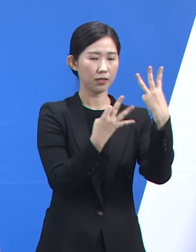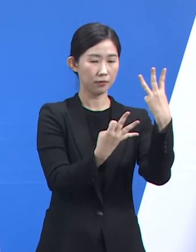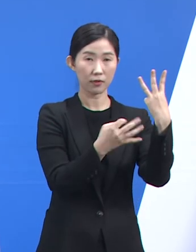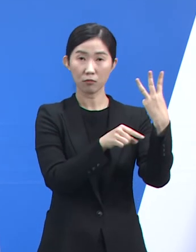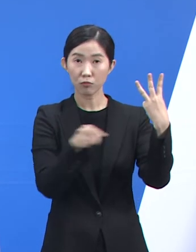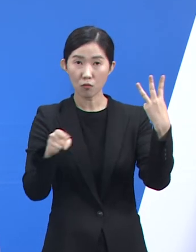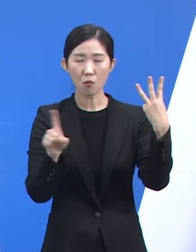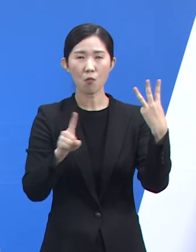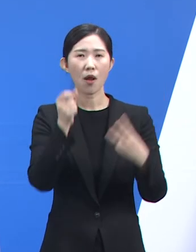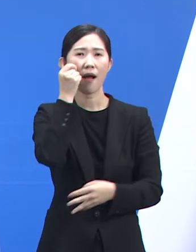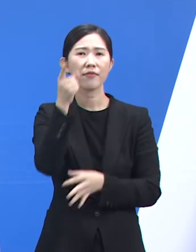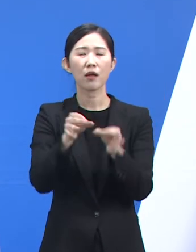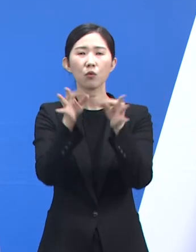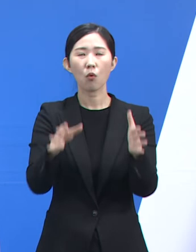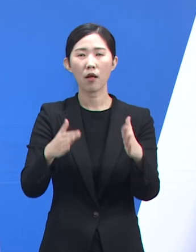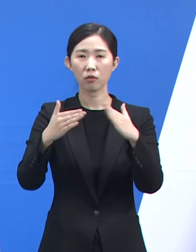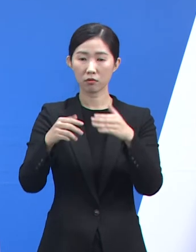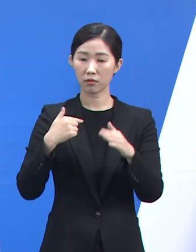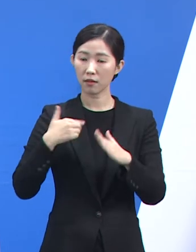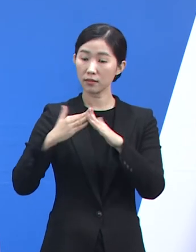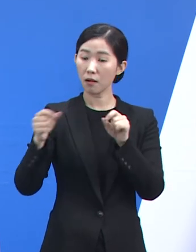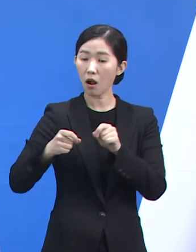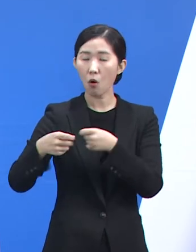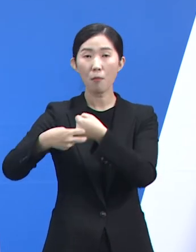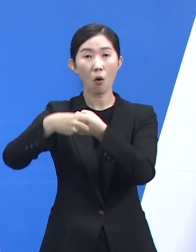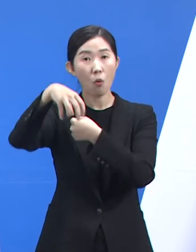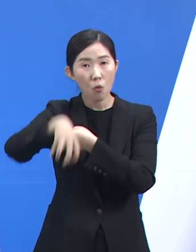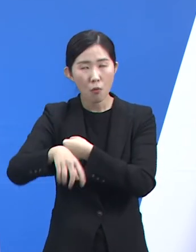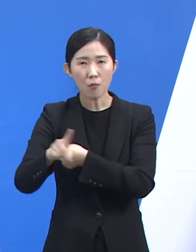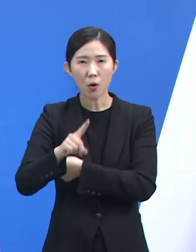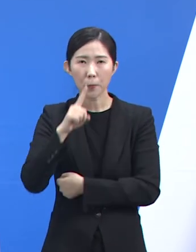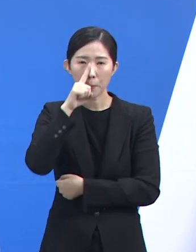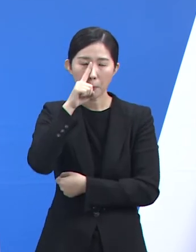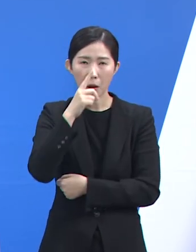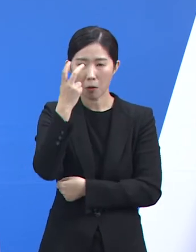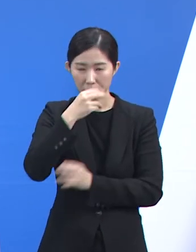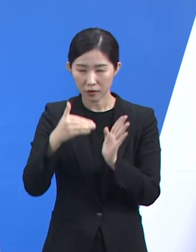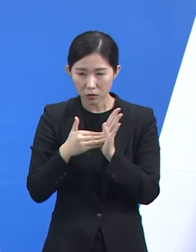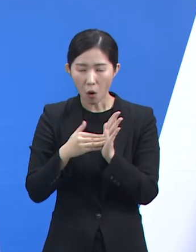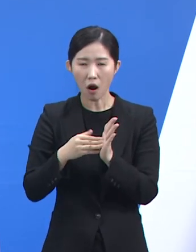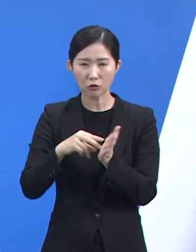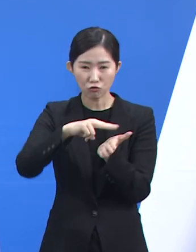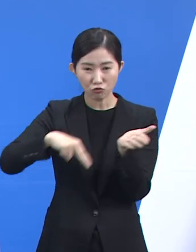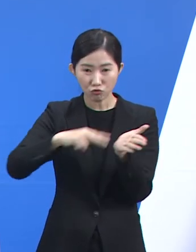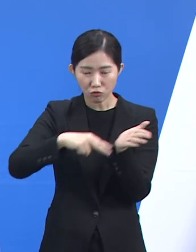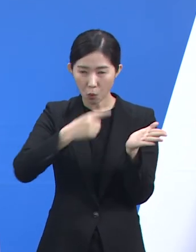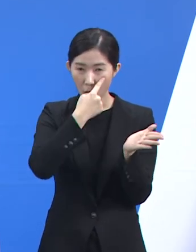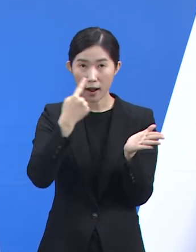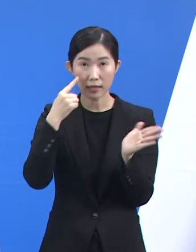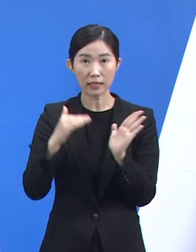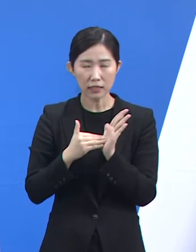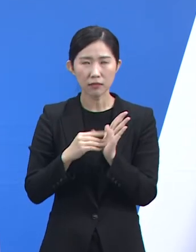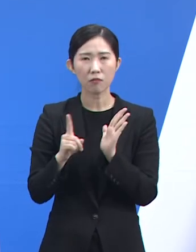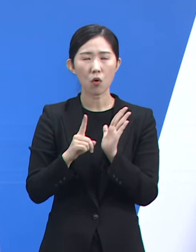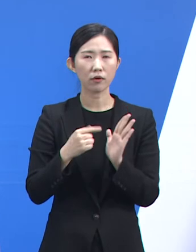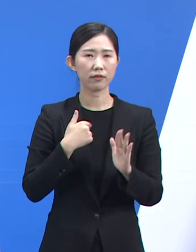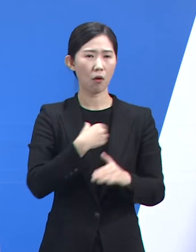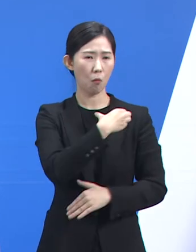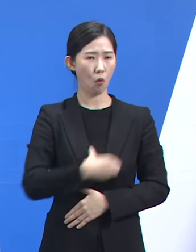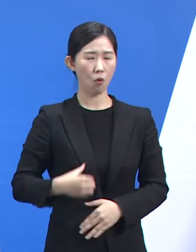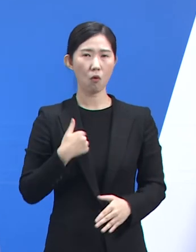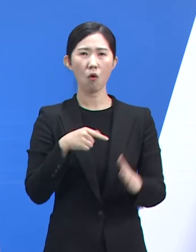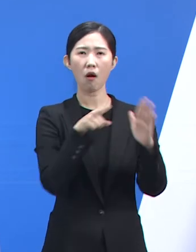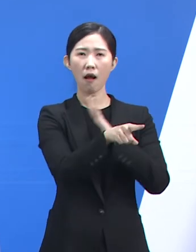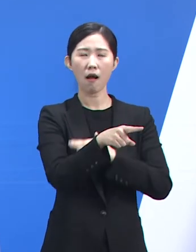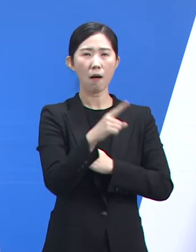달간 동네병원 5원 등에서 신속항원검사를 받고 양성 판정한 경우 별도의 PCR검사 없이 코로나19